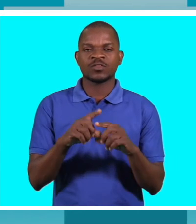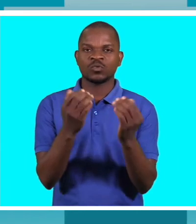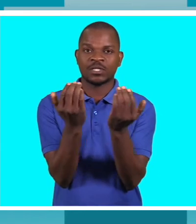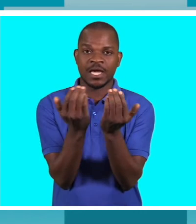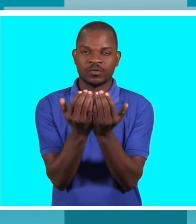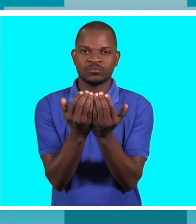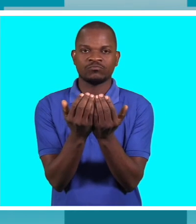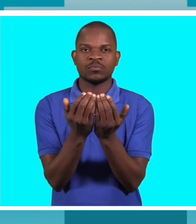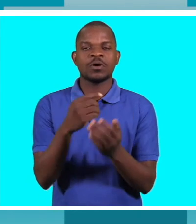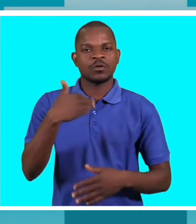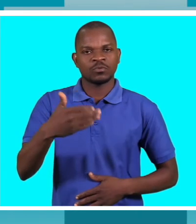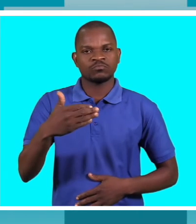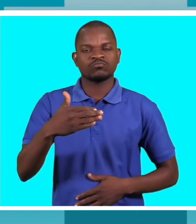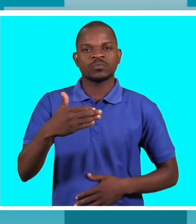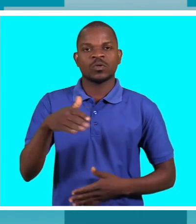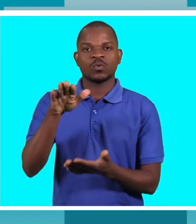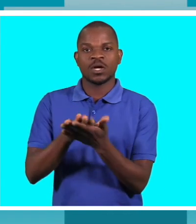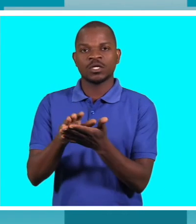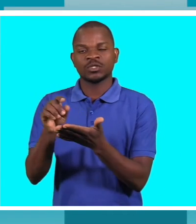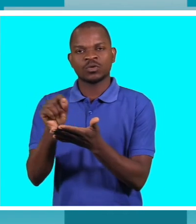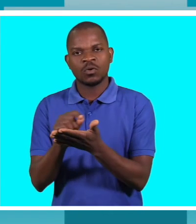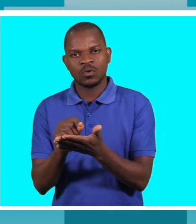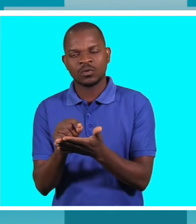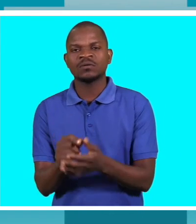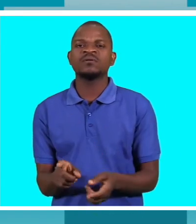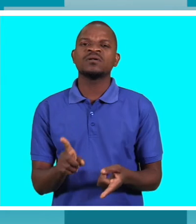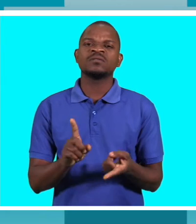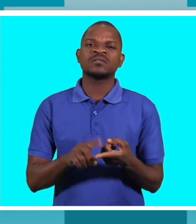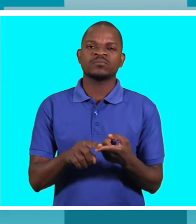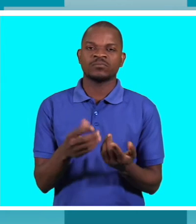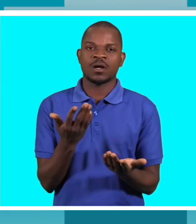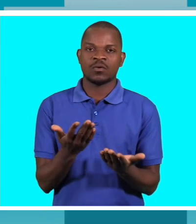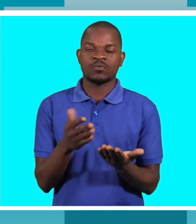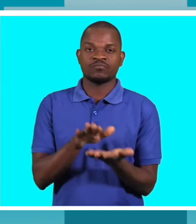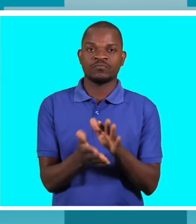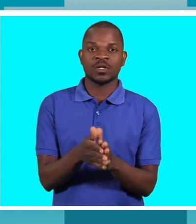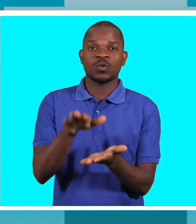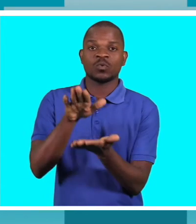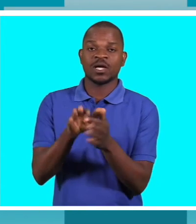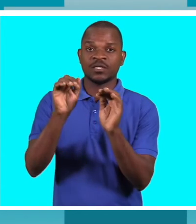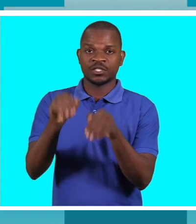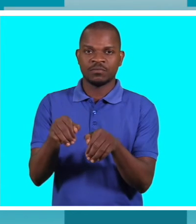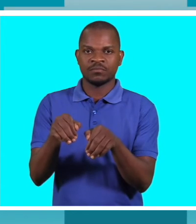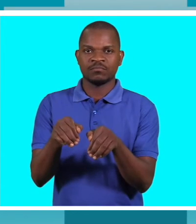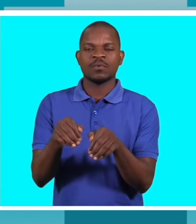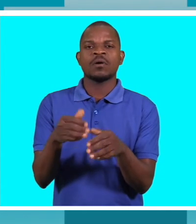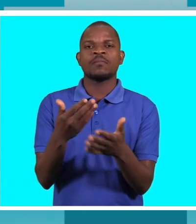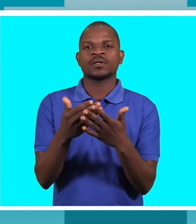e temos a intenção também de ir nas terminais das paragens para os motoristas os cobradores serem